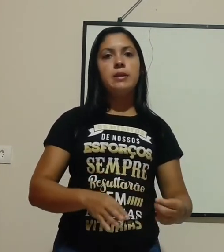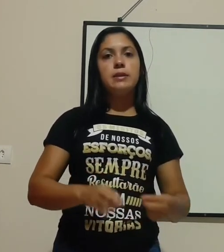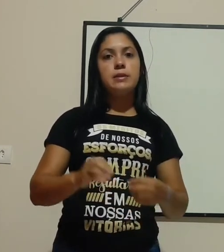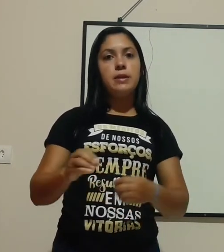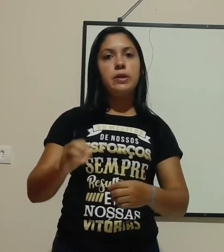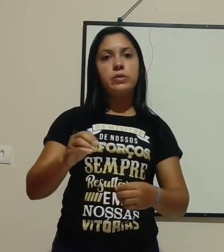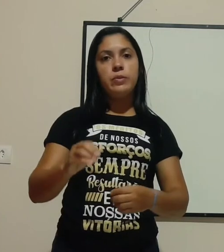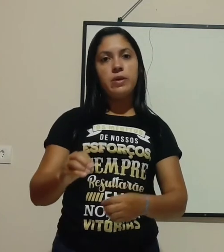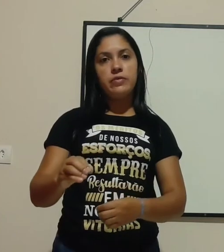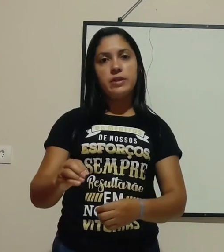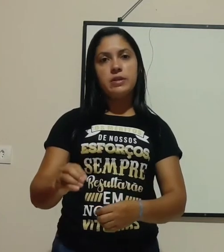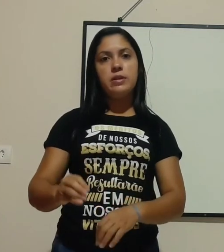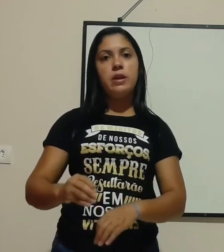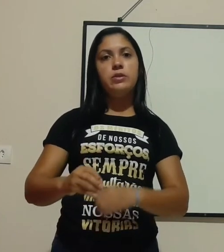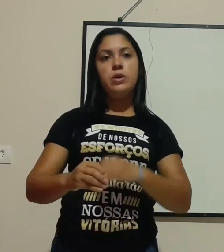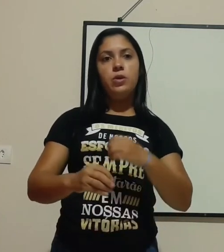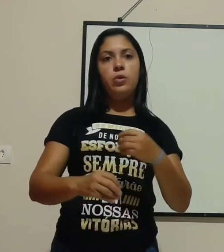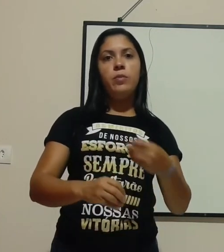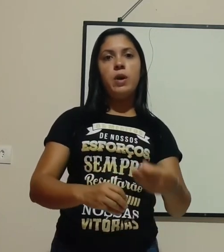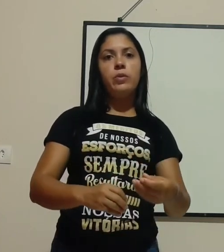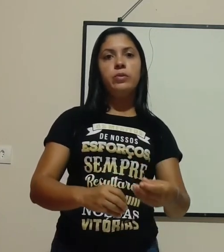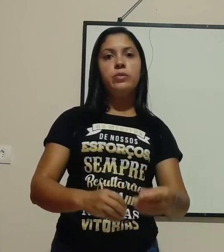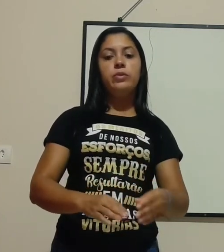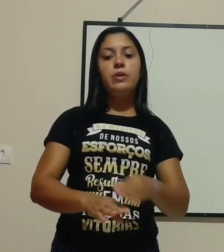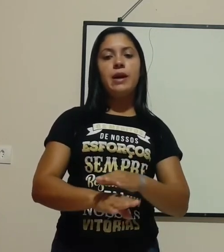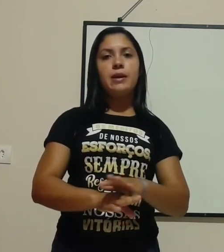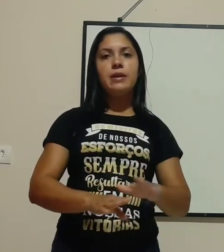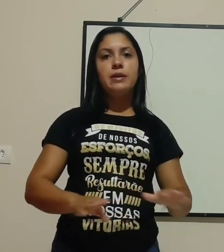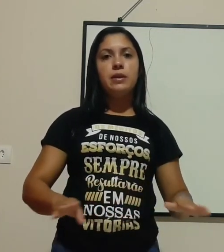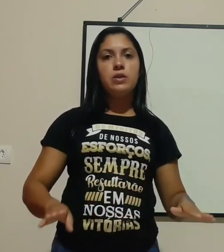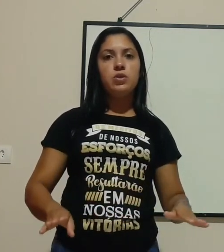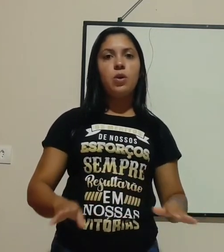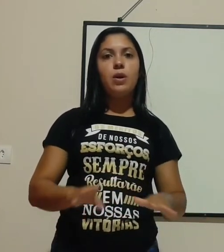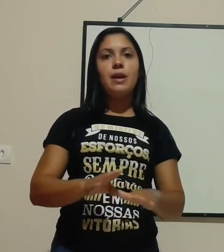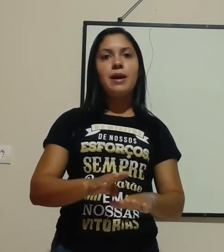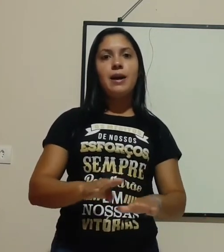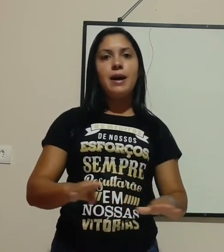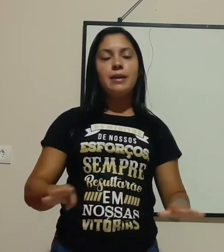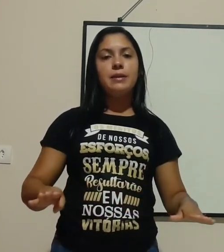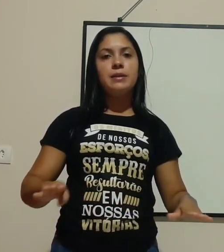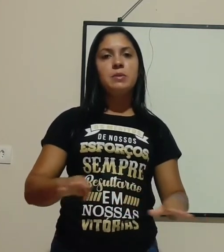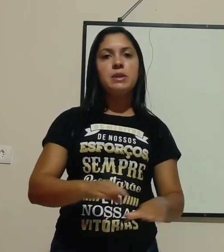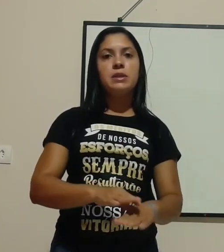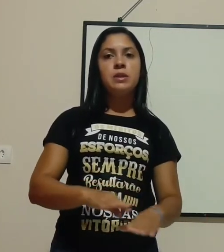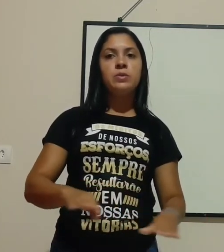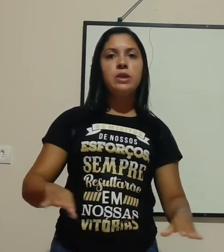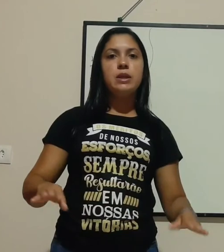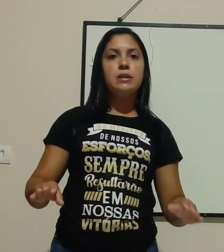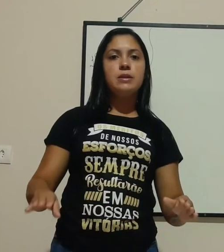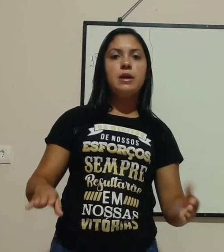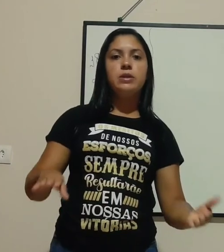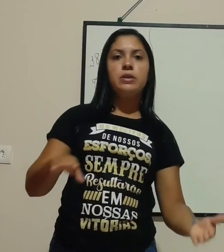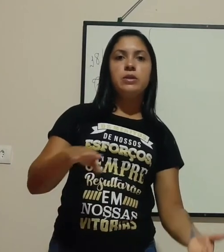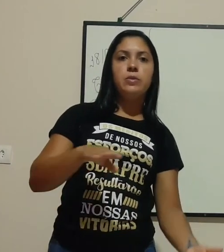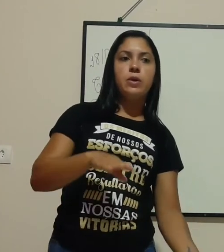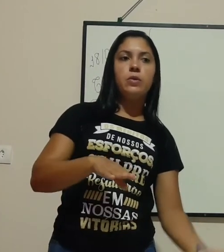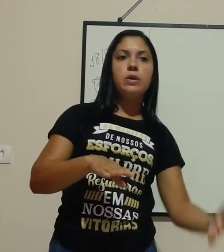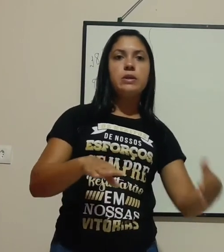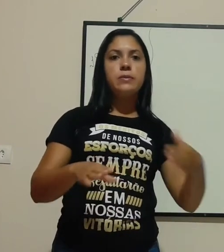eletricidade com maior facilidade. O mau condutor é aquele que isola a transmissão de eletricidade entre uma coisa